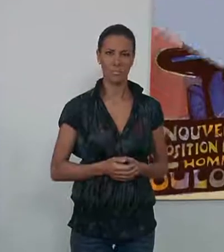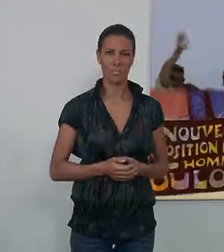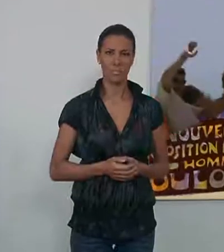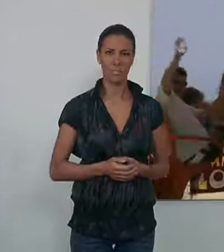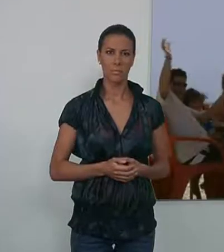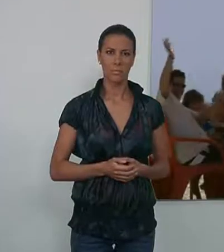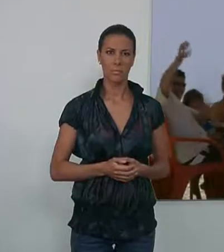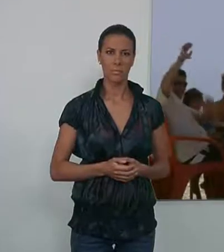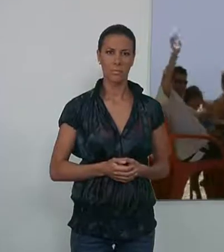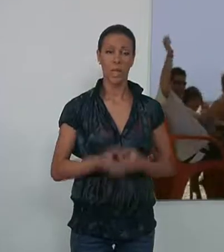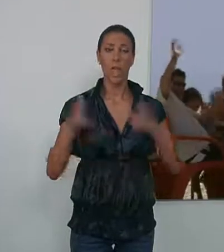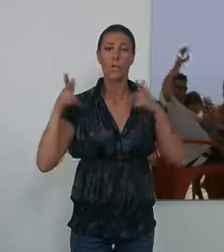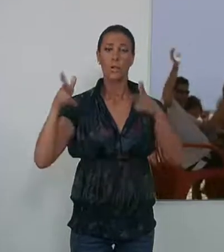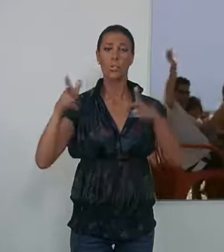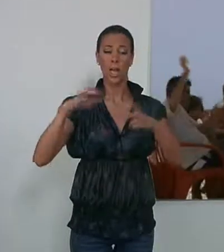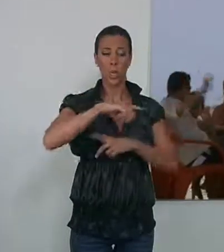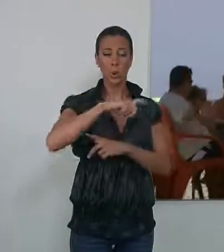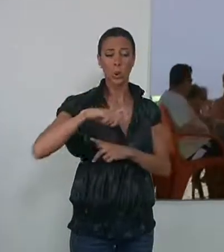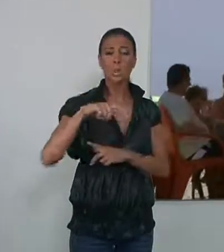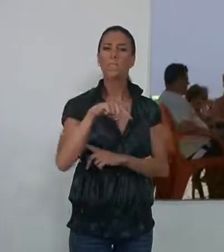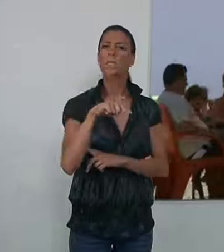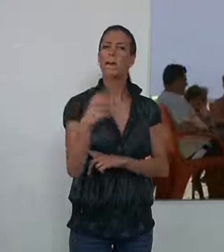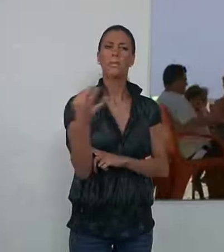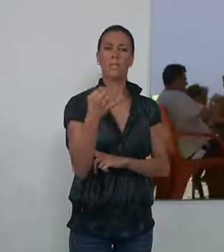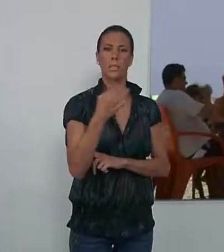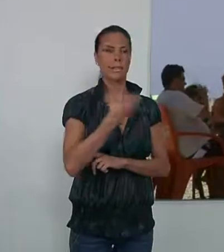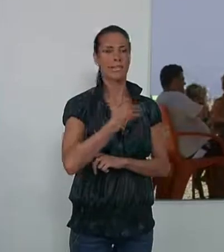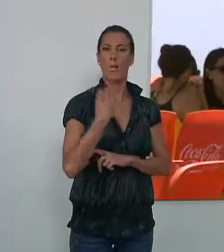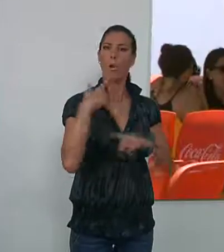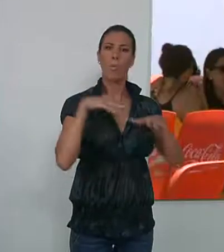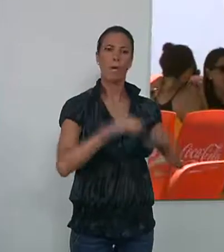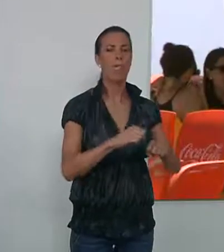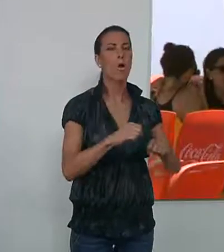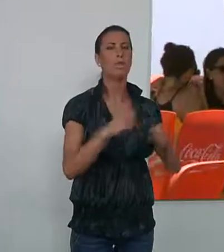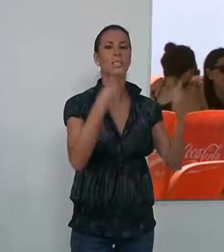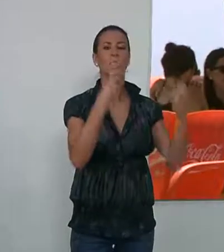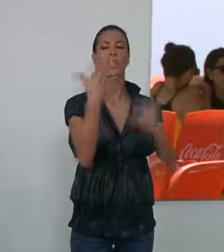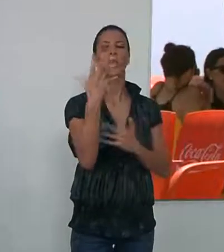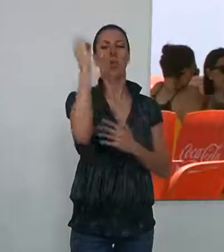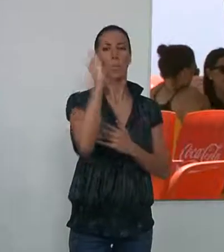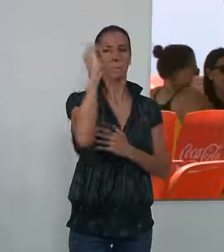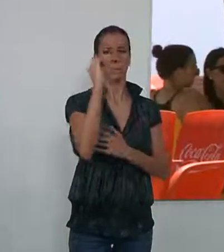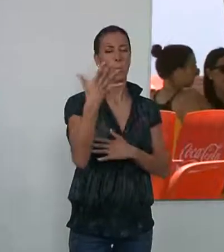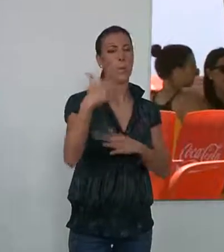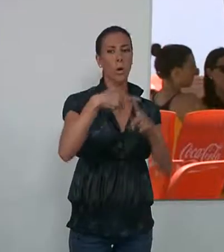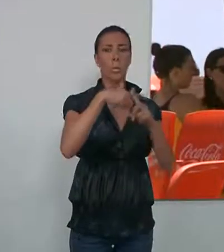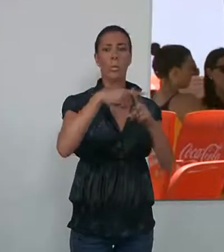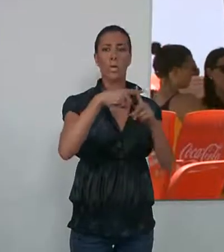Los hoteleros de la comarca de la costa esperan superar el 75% de ocupación media durante